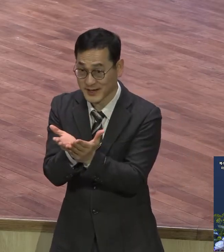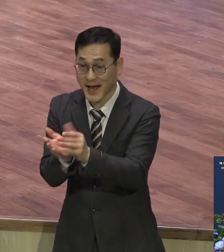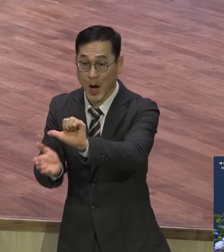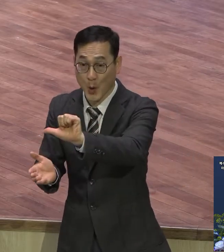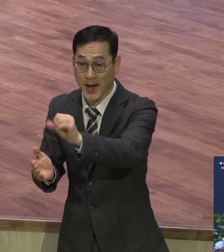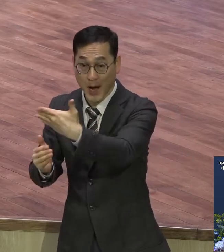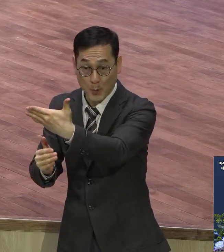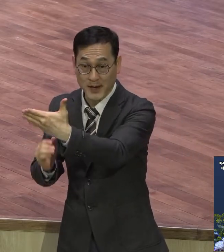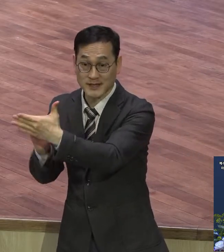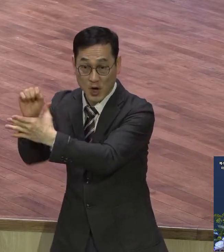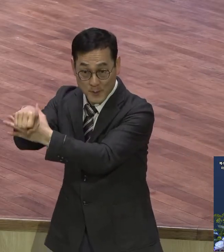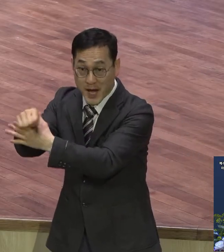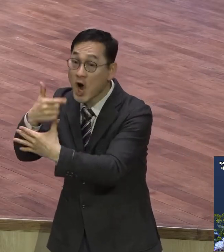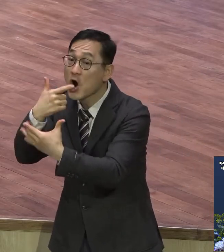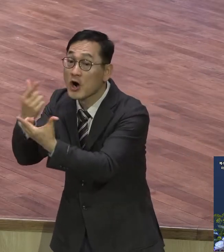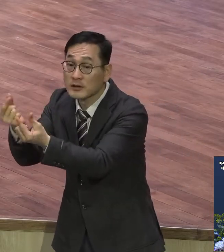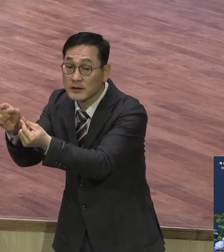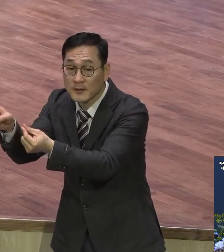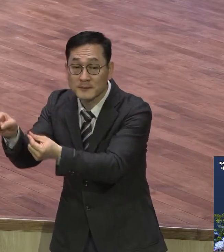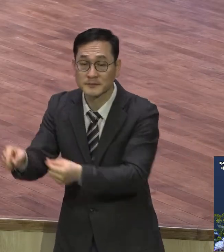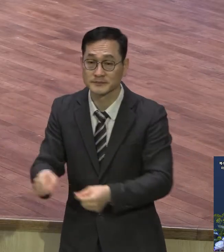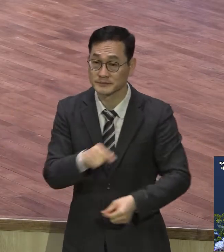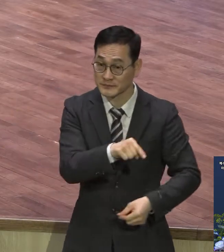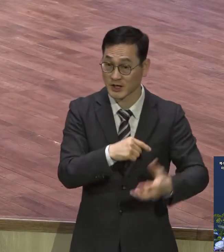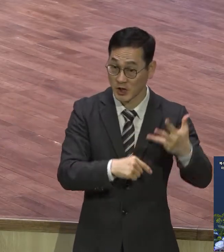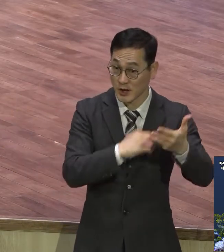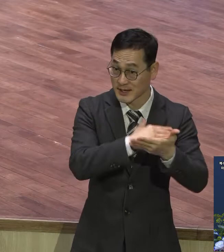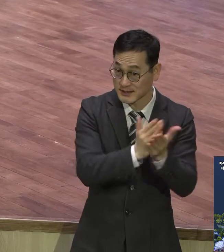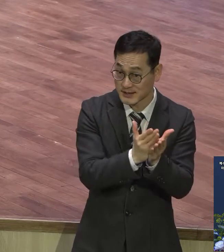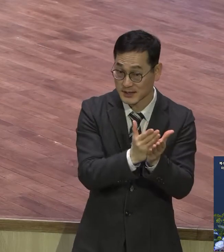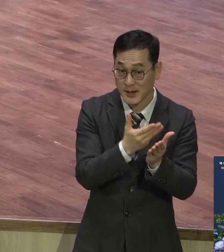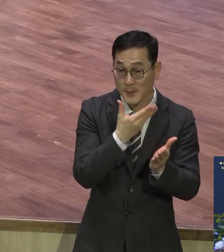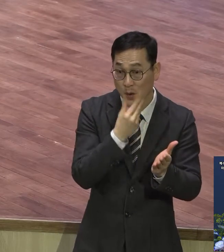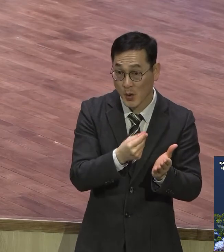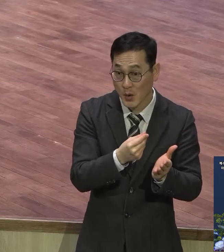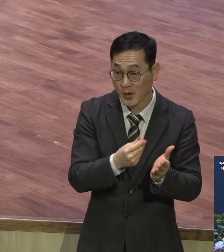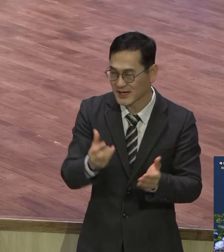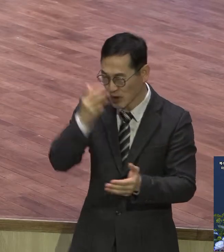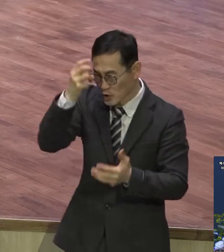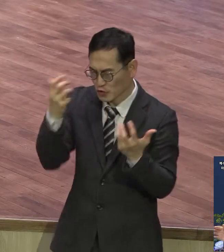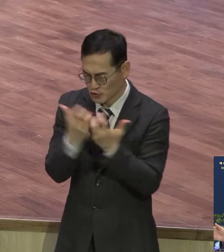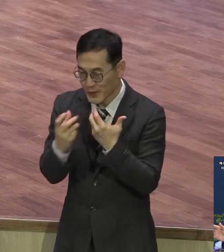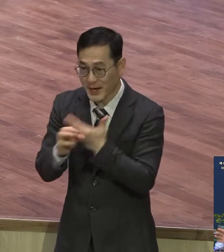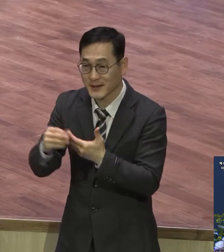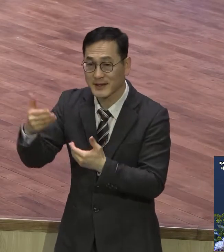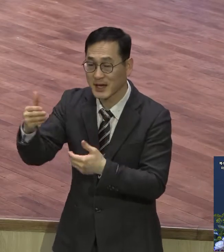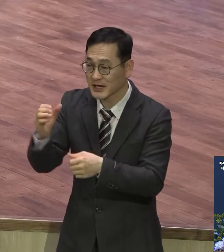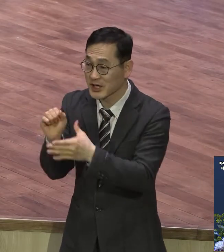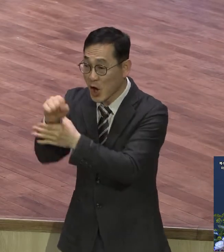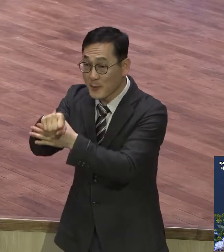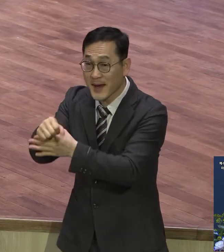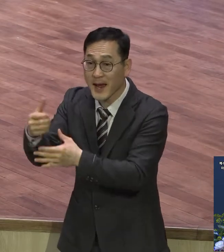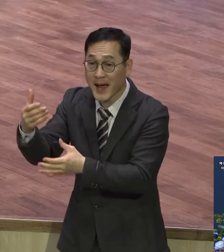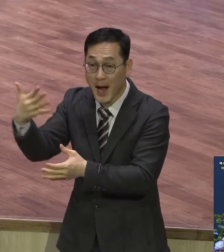내피는 게 아니라 성령으로 충만해지는 아홉 가지 열매가 저절로 쫙 절제까지 이루어진다.